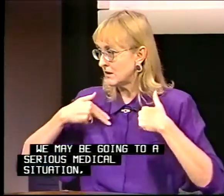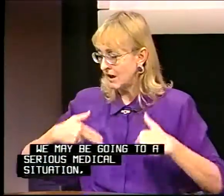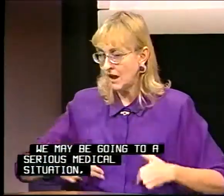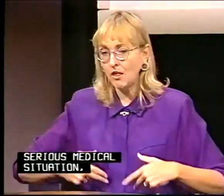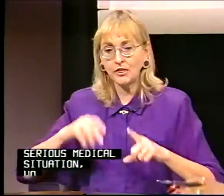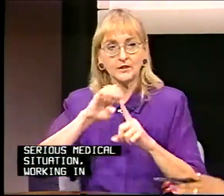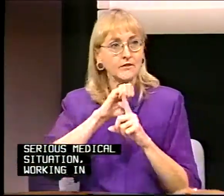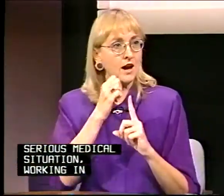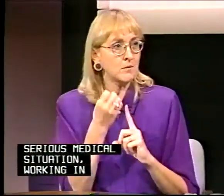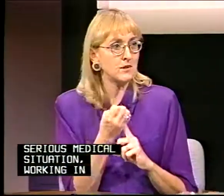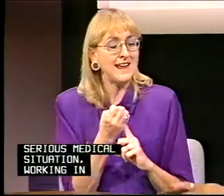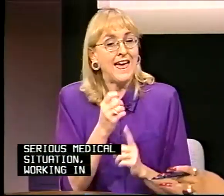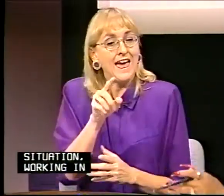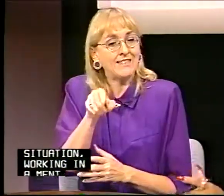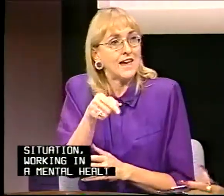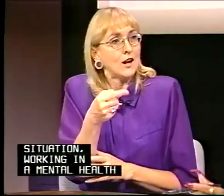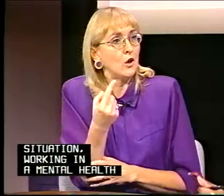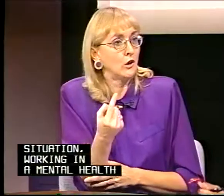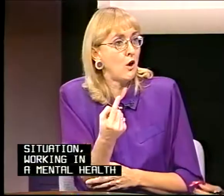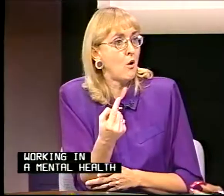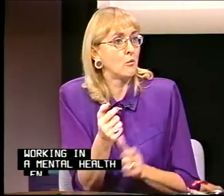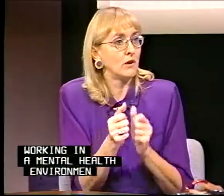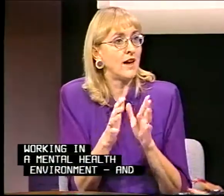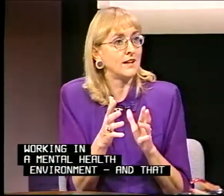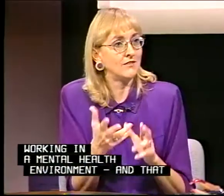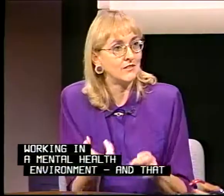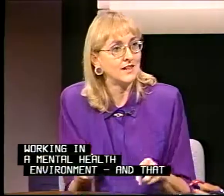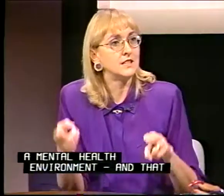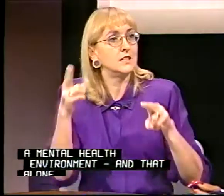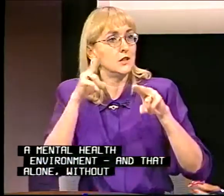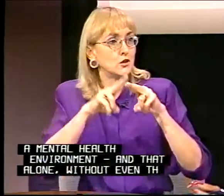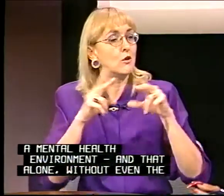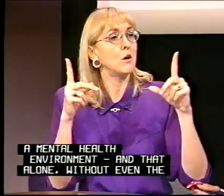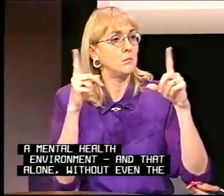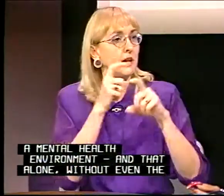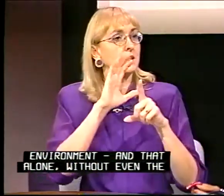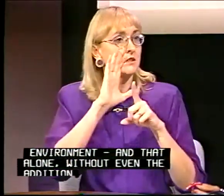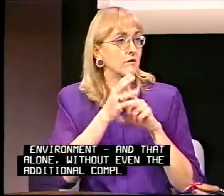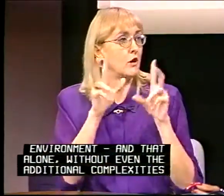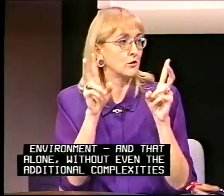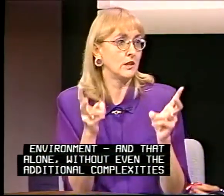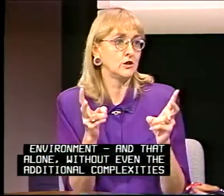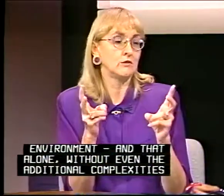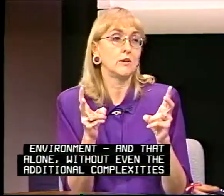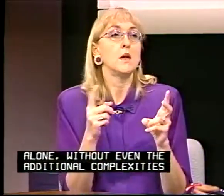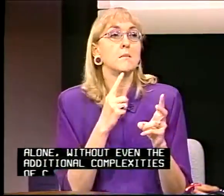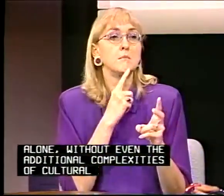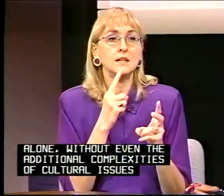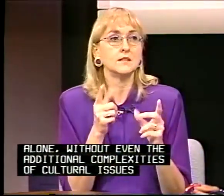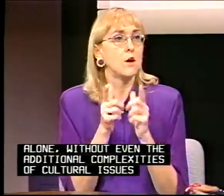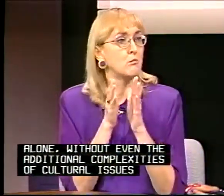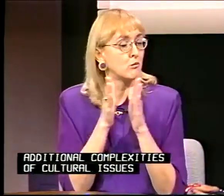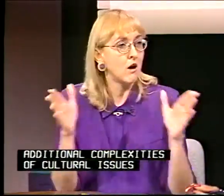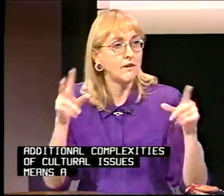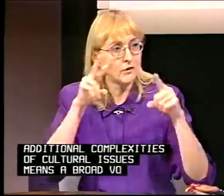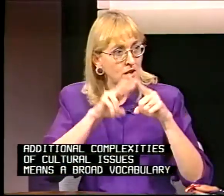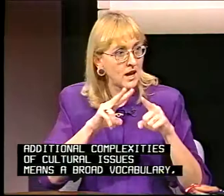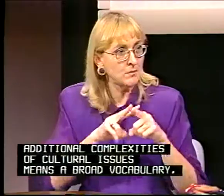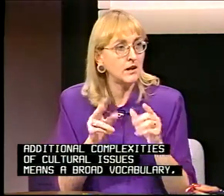health environment, and that alone without even the additional complexities of cultural issues means a broad vocabulary,